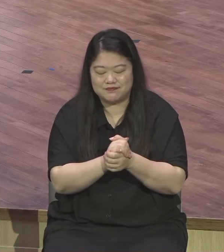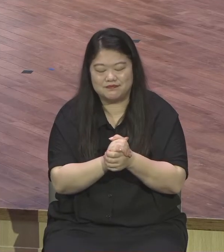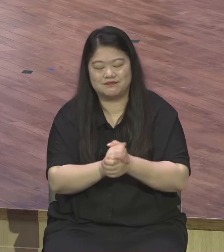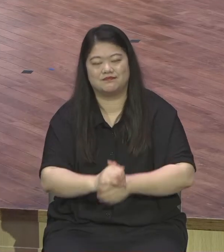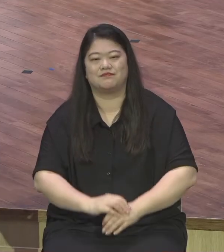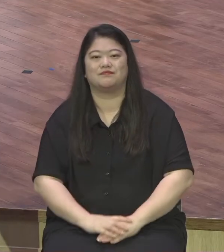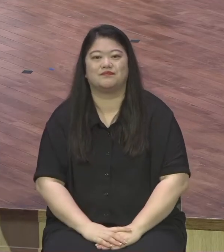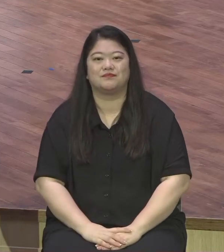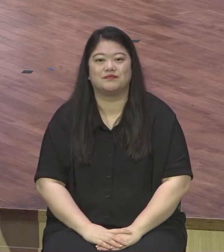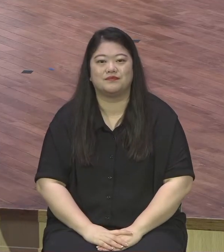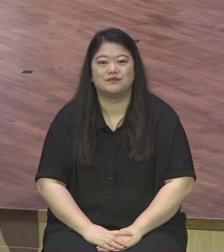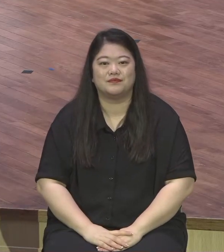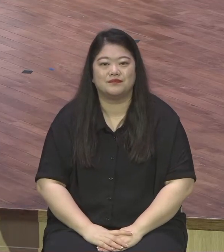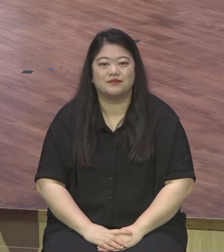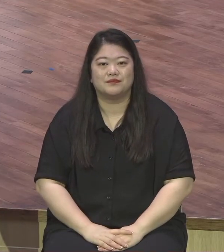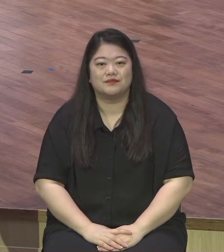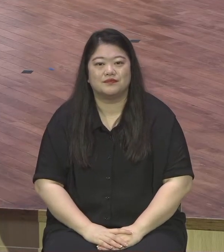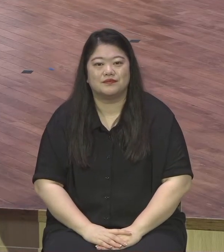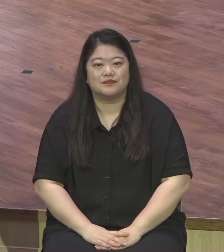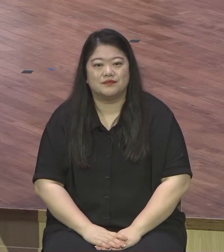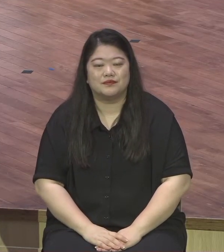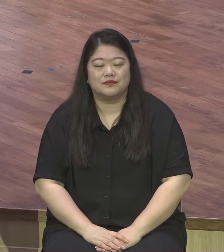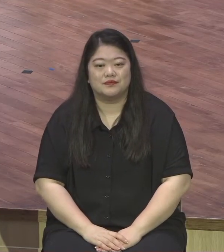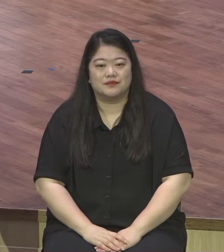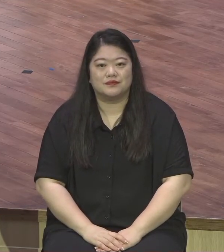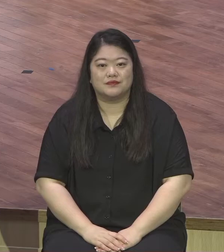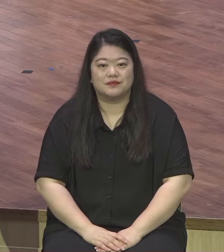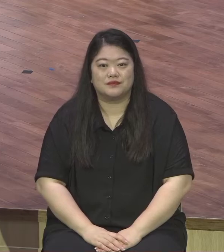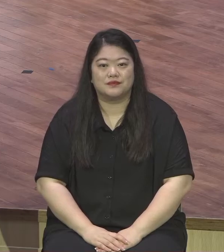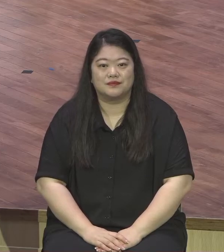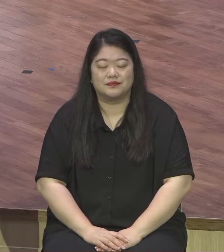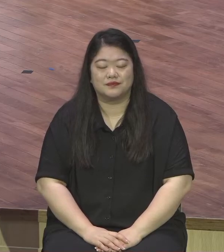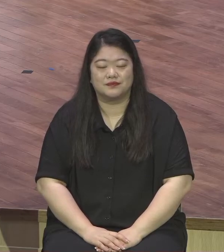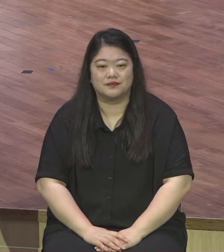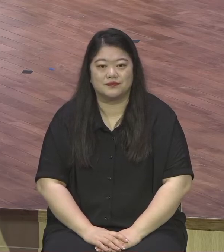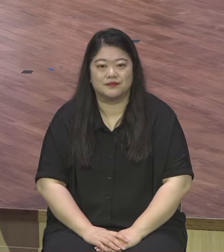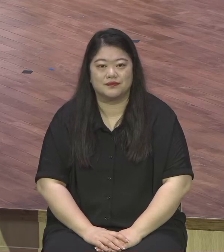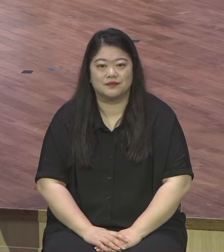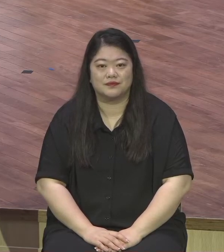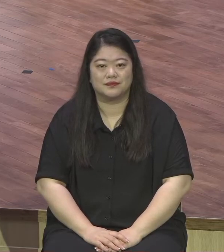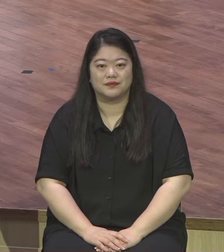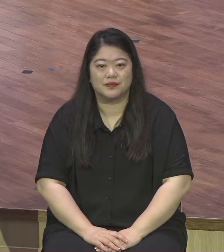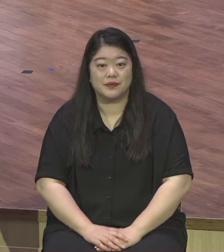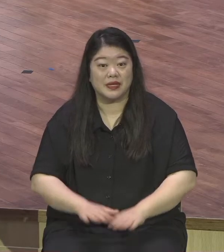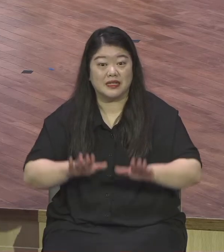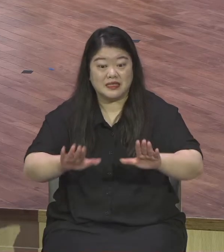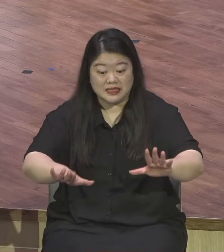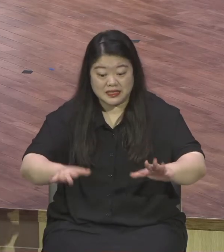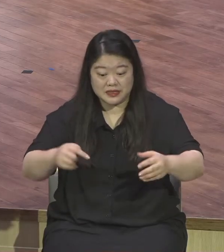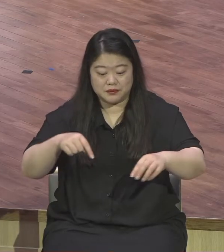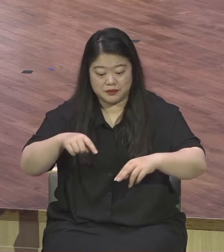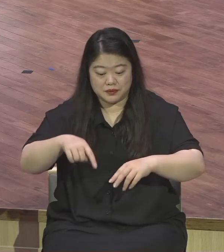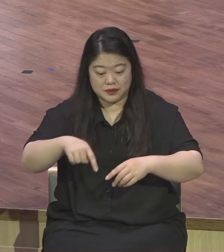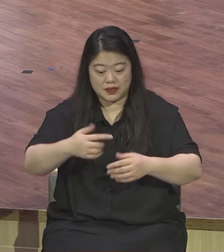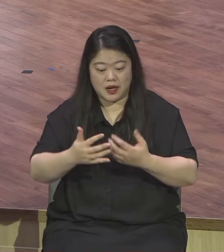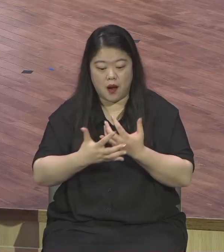여기에 지금 우리 위원장 장노님들 또 교육자들 참석했는데